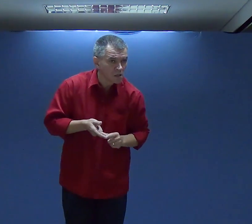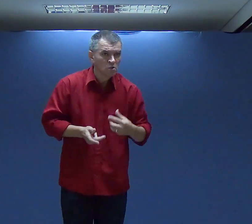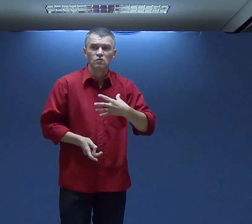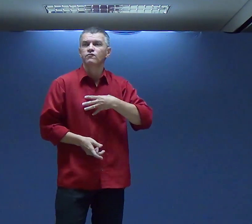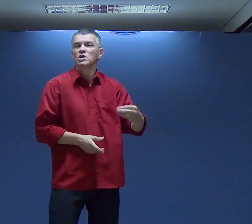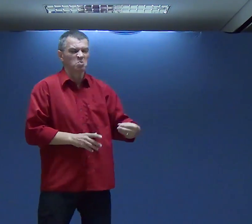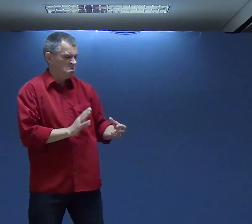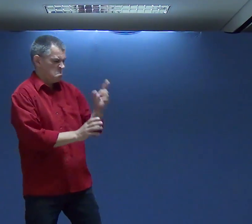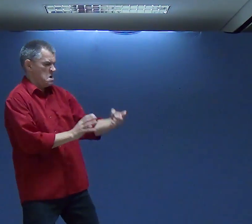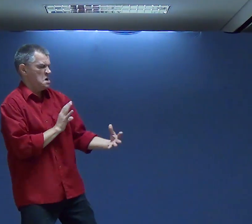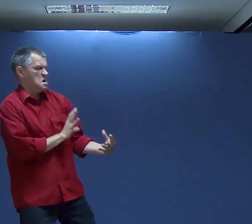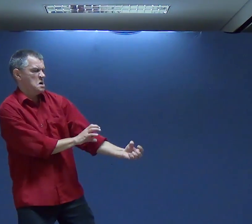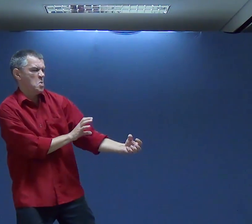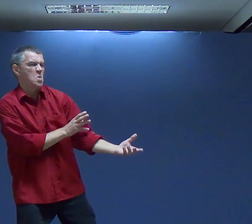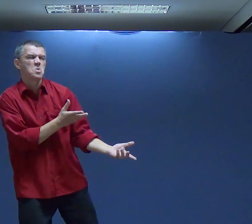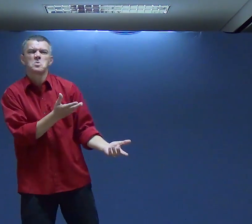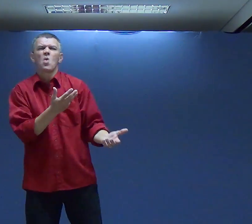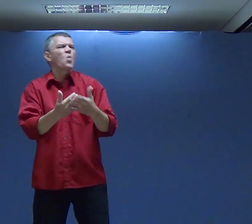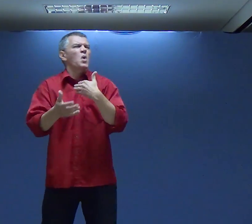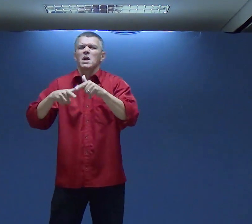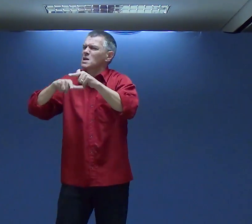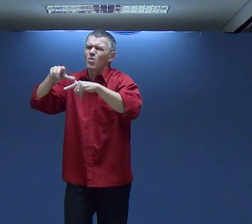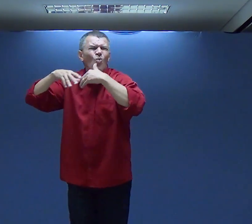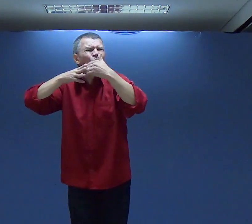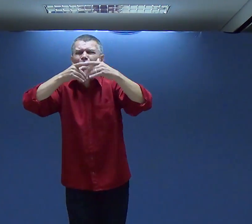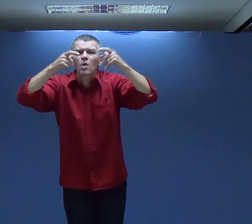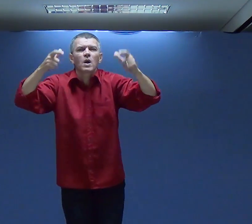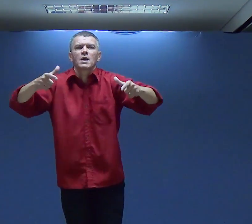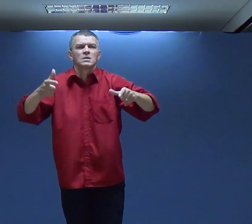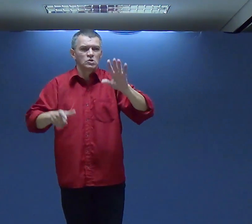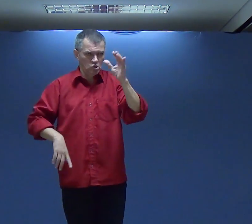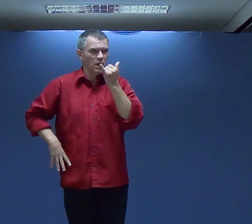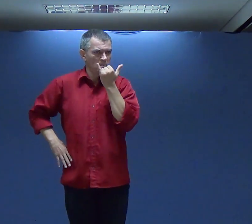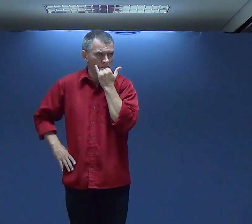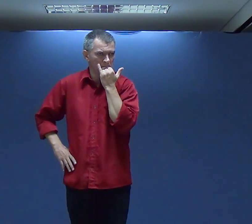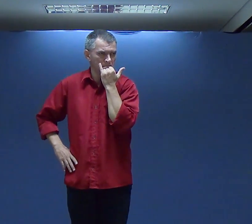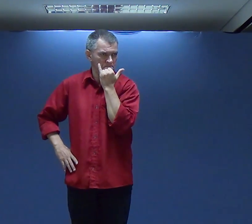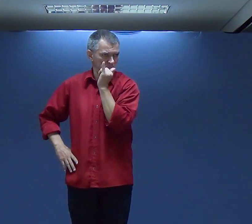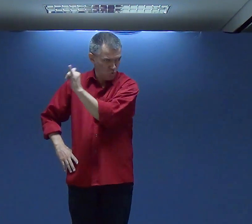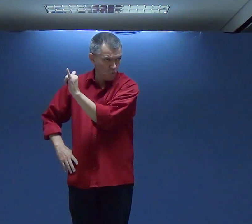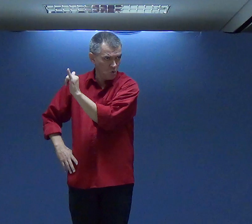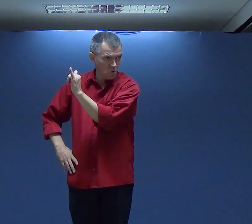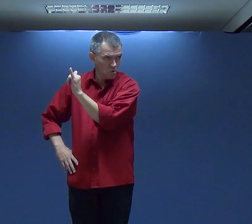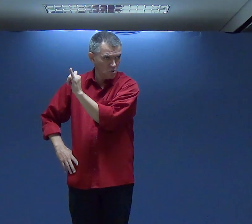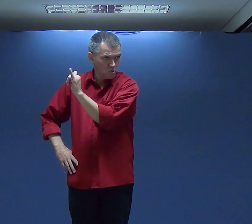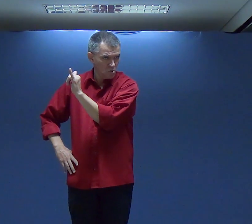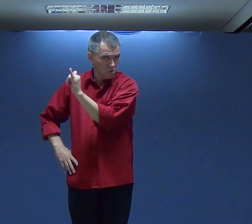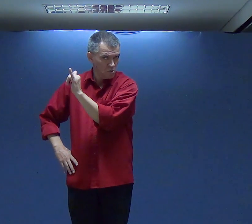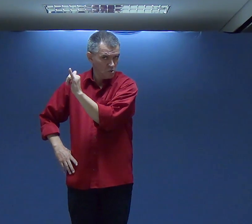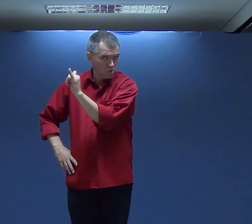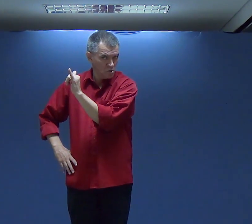Seu Esposa Seu Filho Seu Amigo Alguém Do Seu Trabalho Já Perdi O Perdão